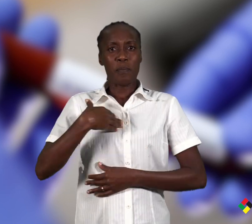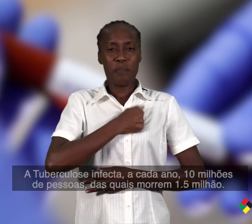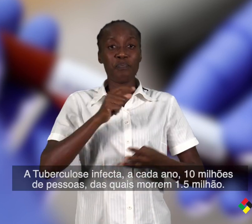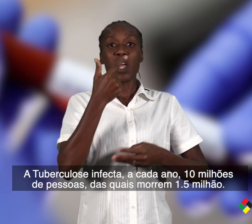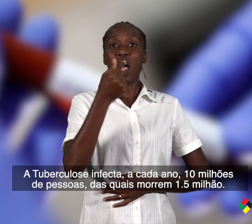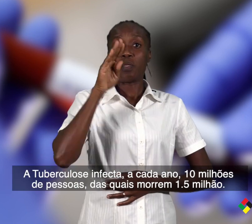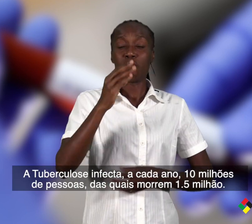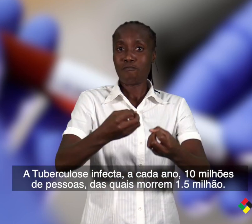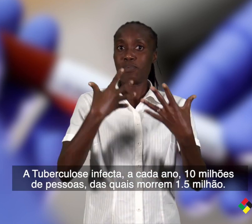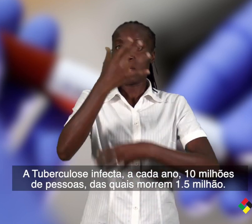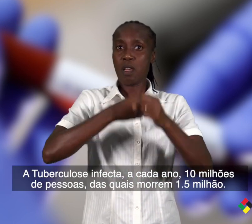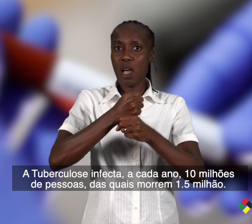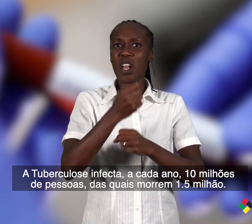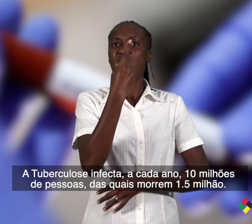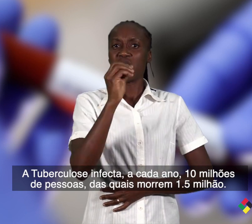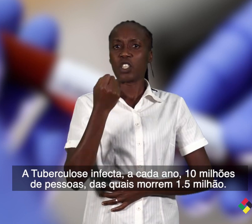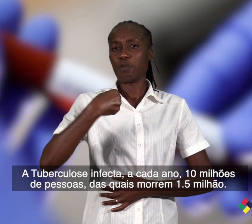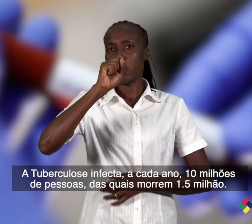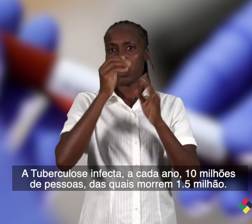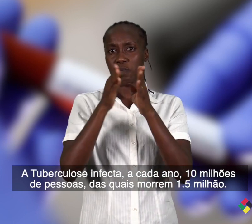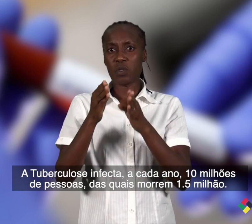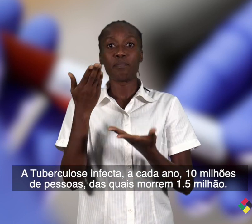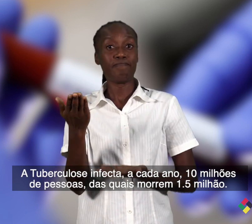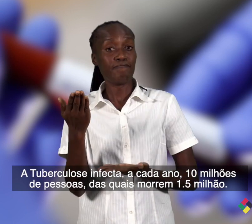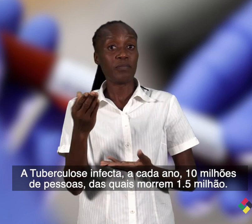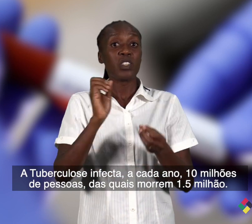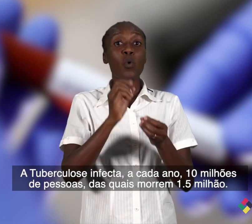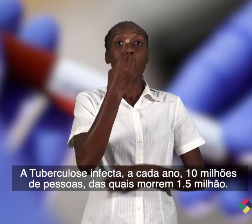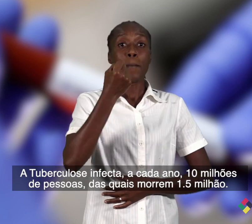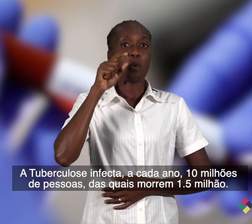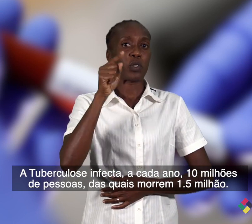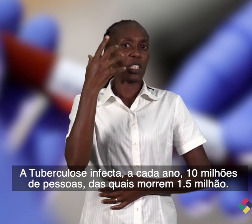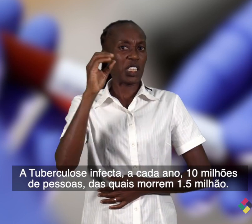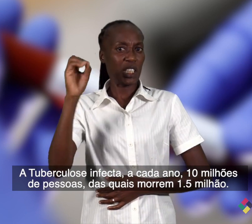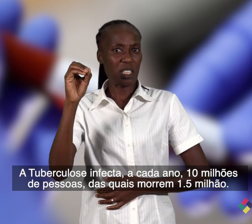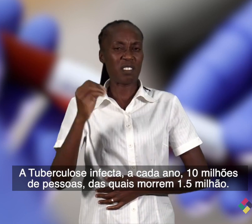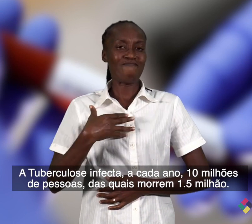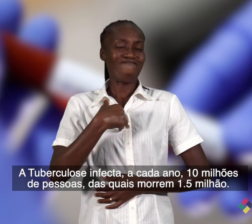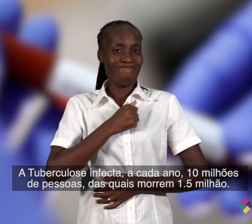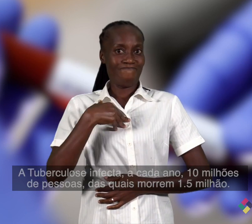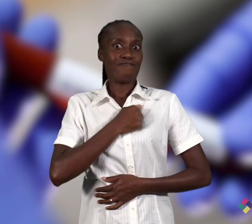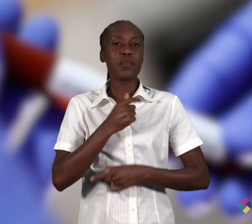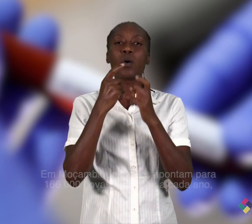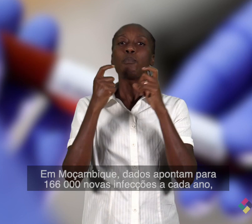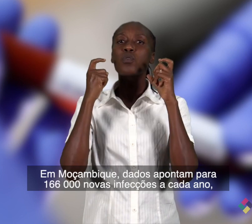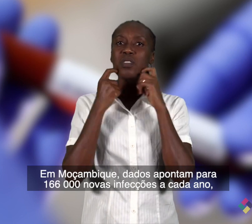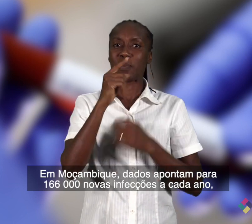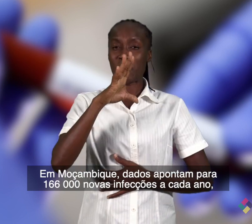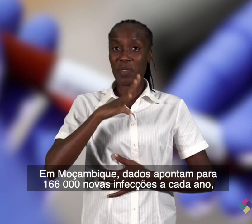tuberculose infeta a cada ano 10 milhões de pessoas, das quais 1,5 milhão perdem a vida. Em Moçambique, dados